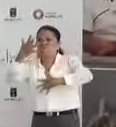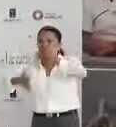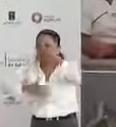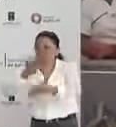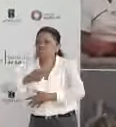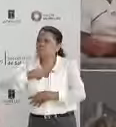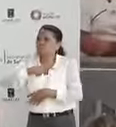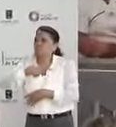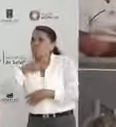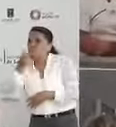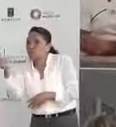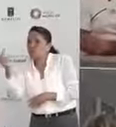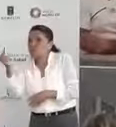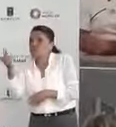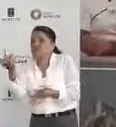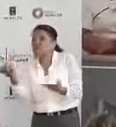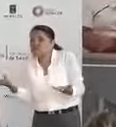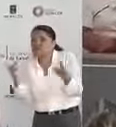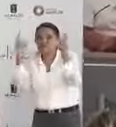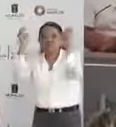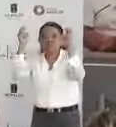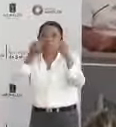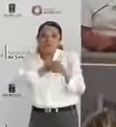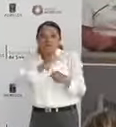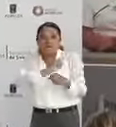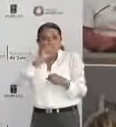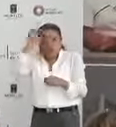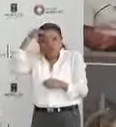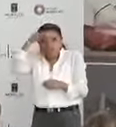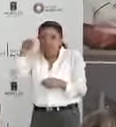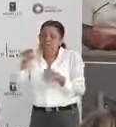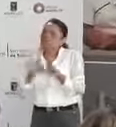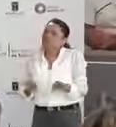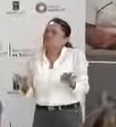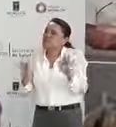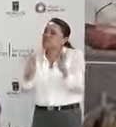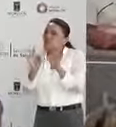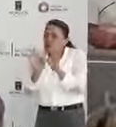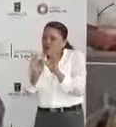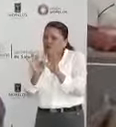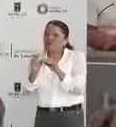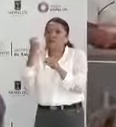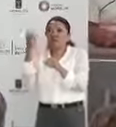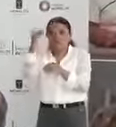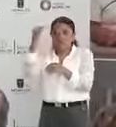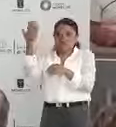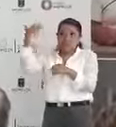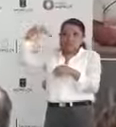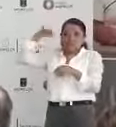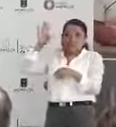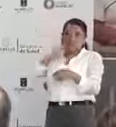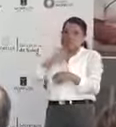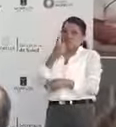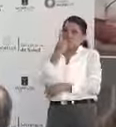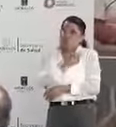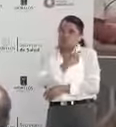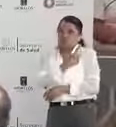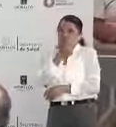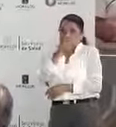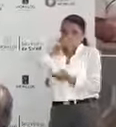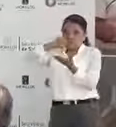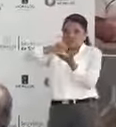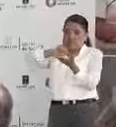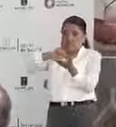pobreza. Entonces, el tema de la salud mental resultaba crucial. Para ese entonces teníamos un solo centro de salud